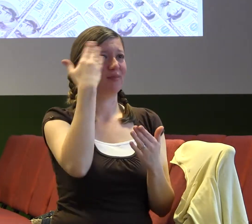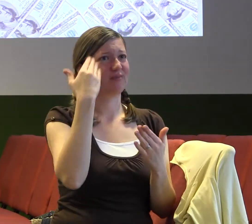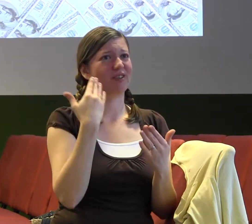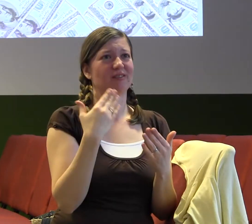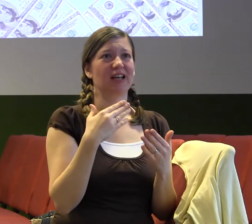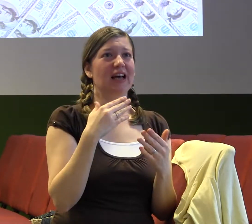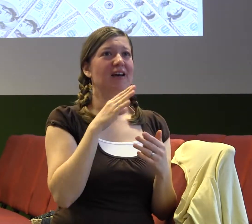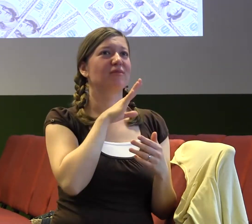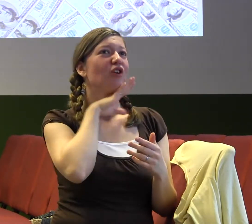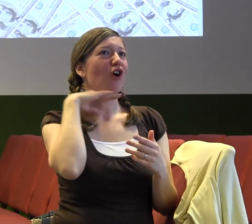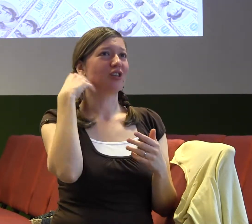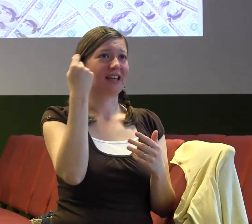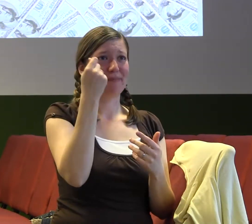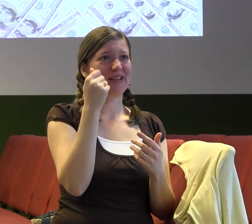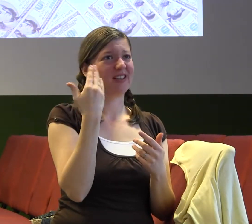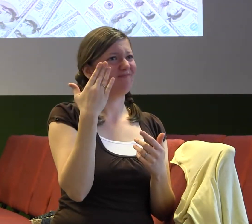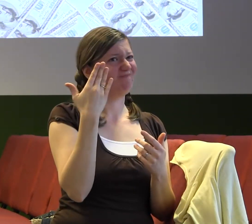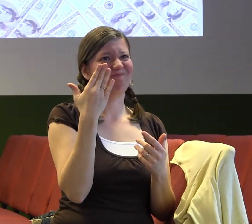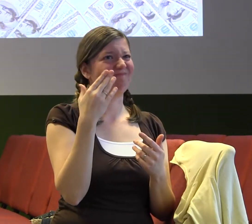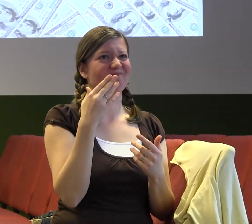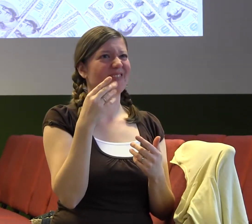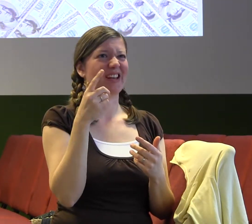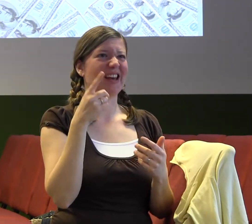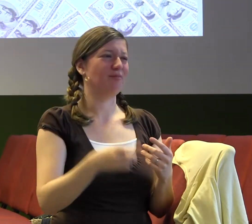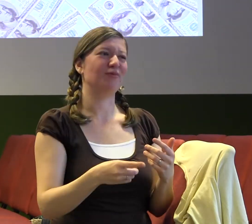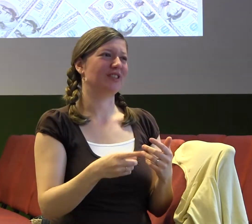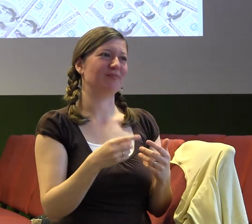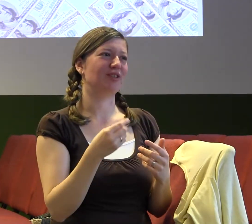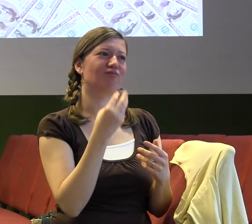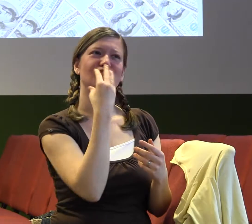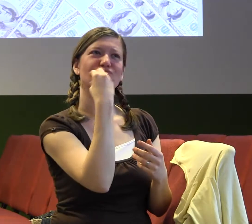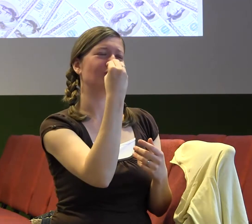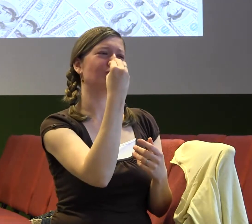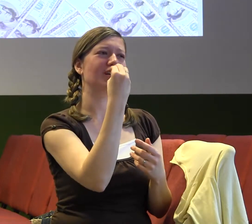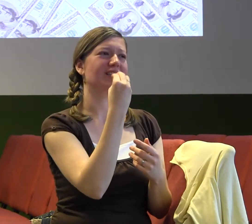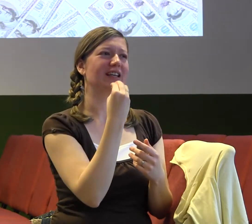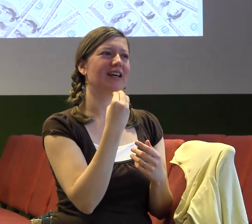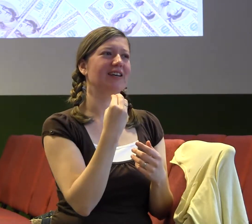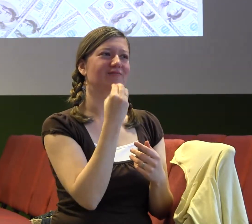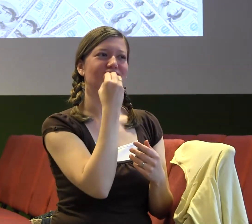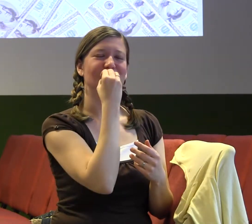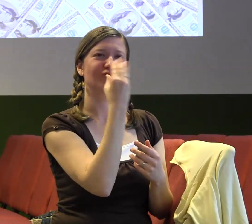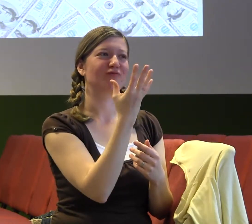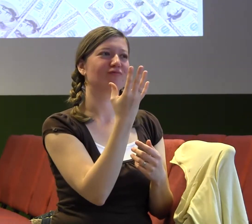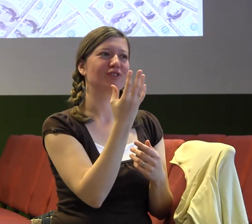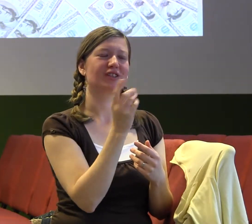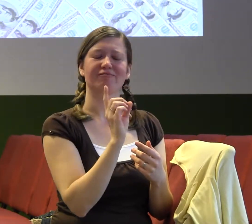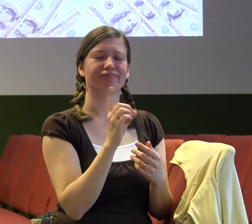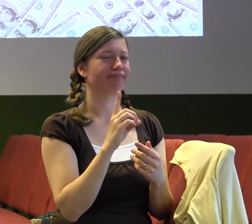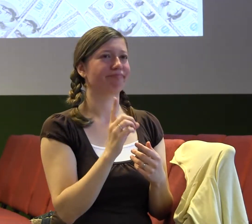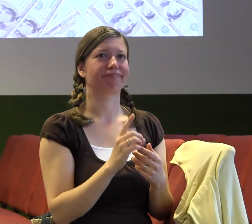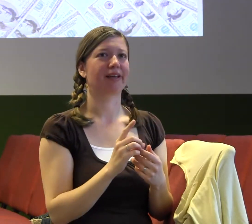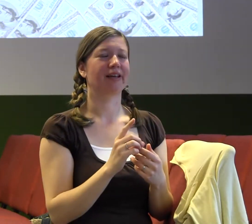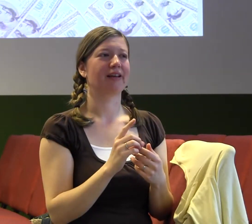protože v Německu zkoumali psychologové tady tuhletu otázku vlastnictví peněz a jak to působí na naši psychiku a